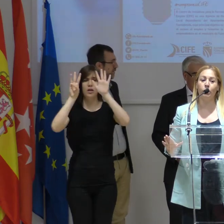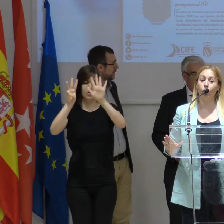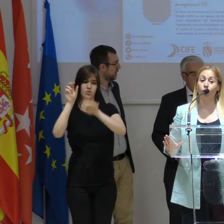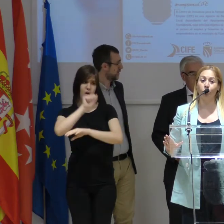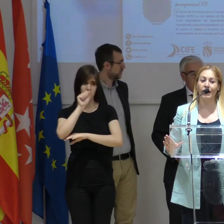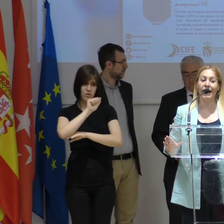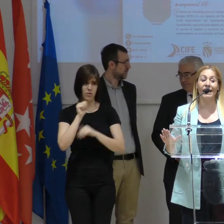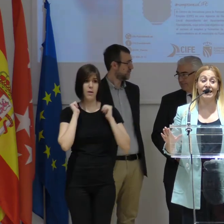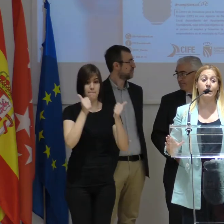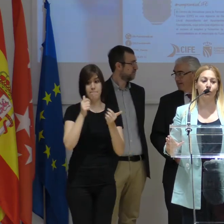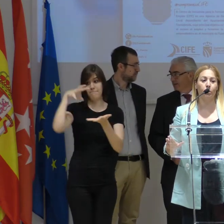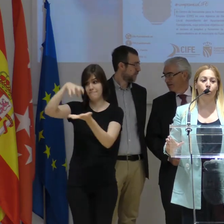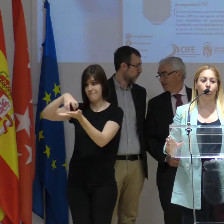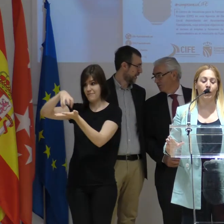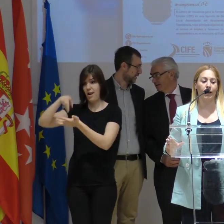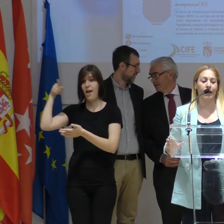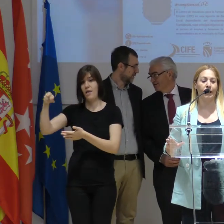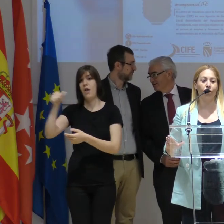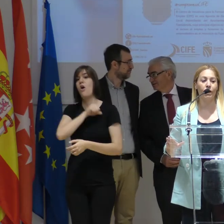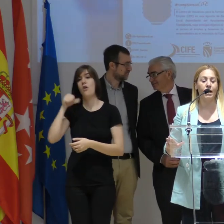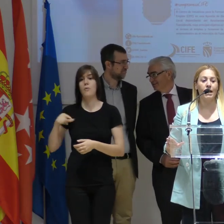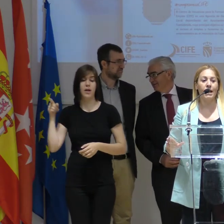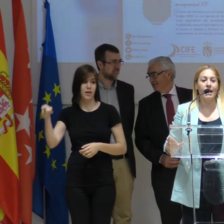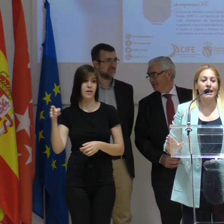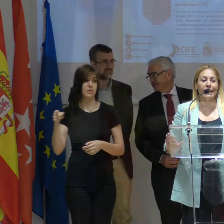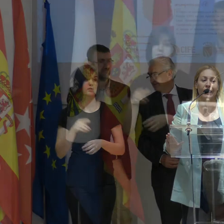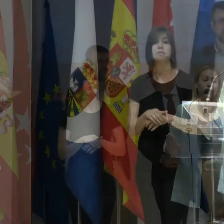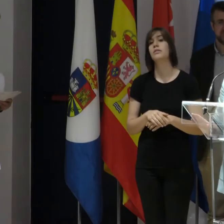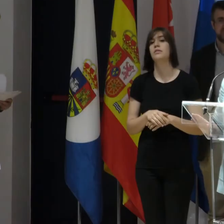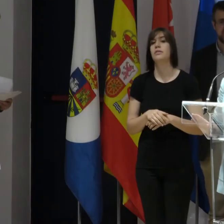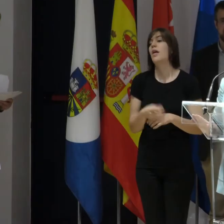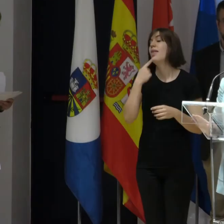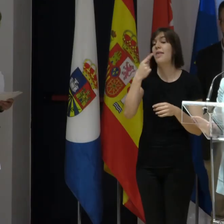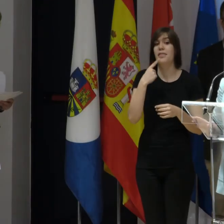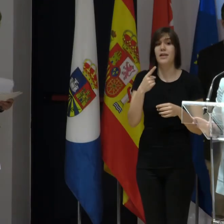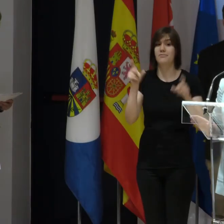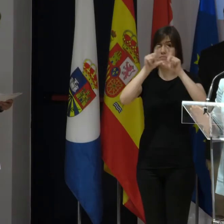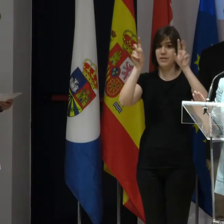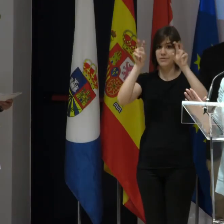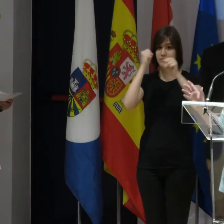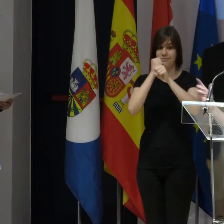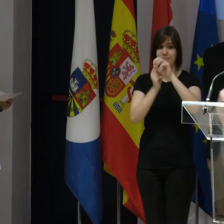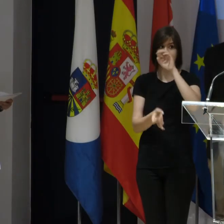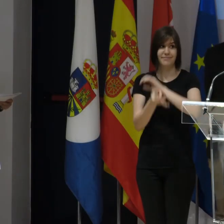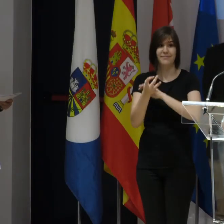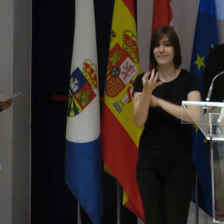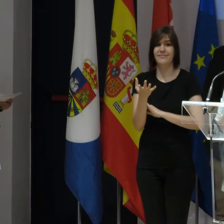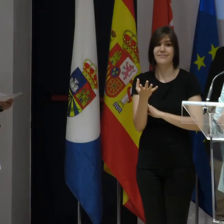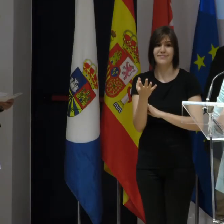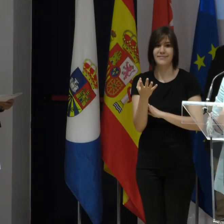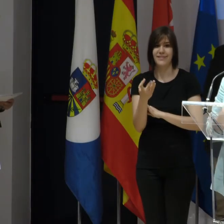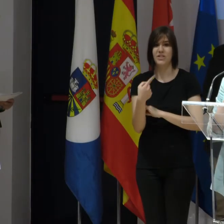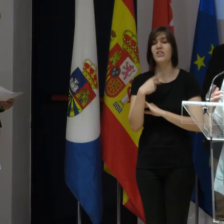Empezamos en el polígono Cobocalleja, seguimos en el polígono Cobocalleja a día de hoy. Deciros a los emprendedores que soy segunda